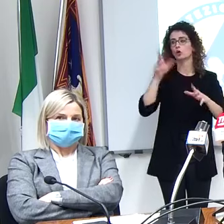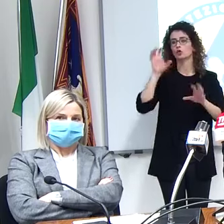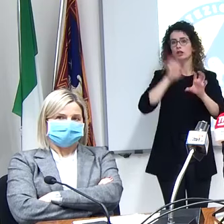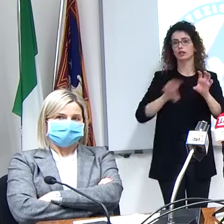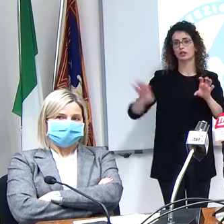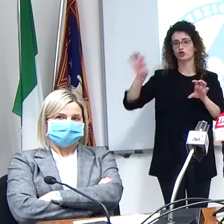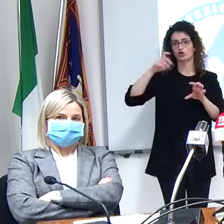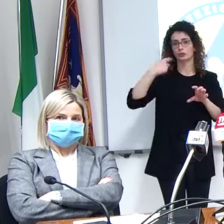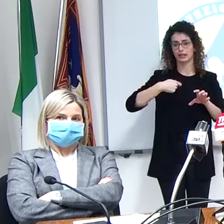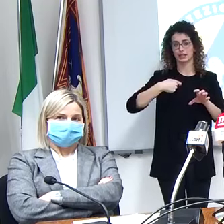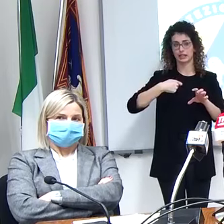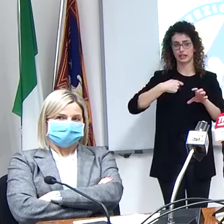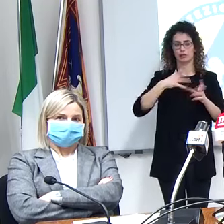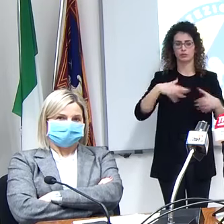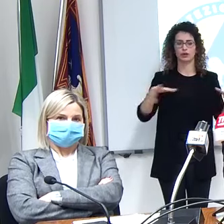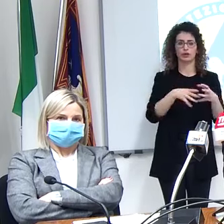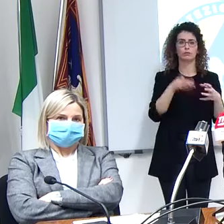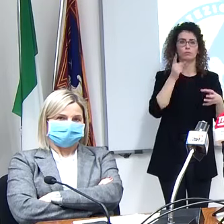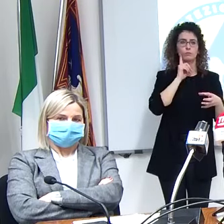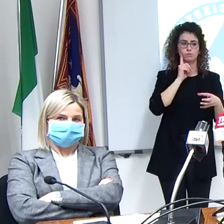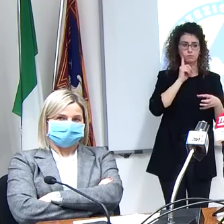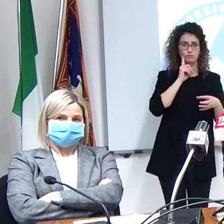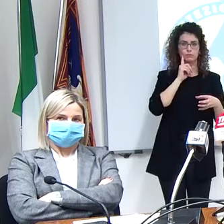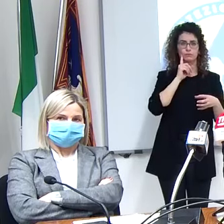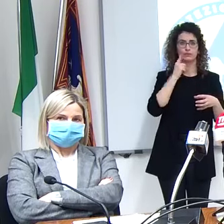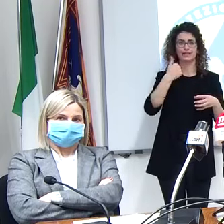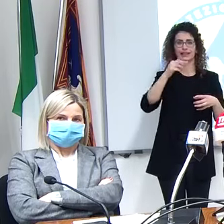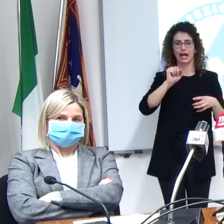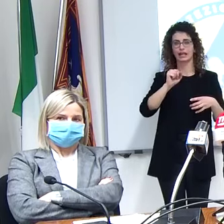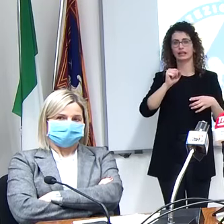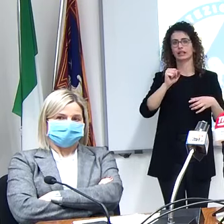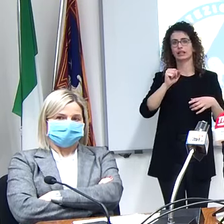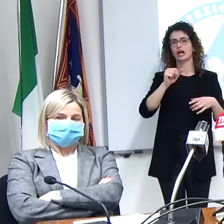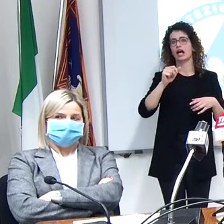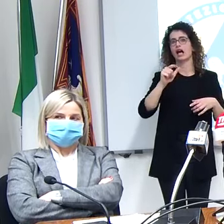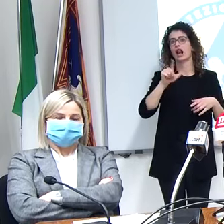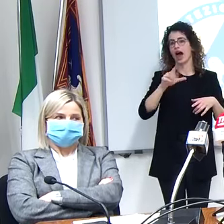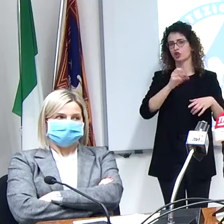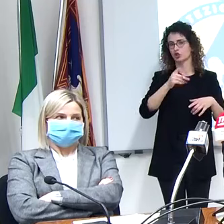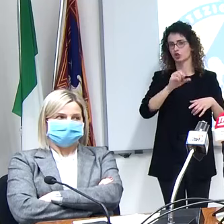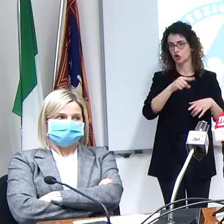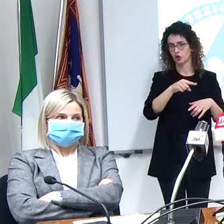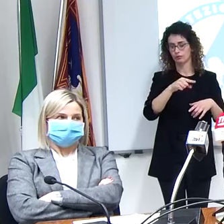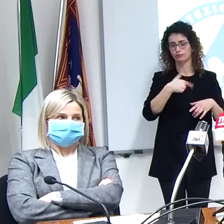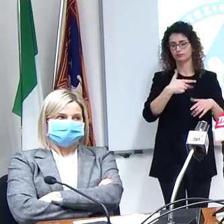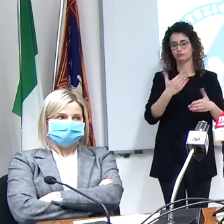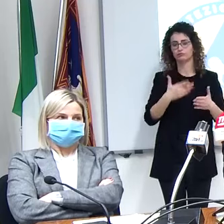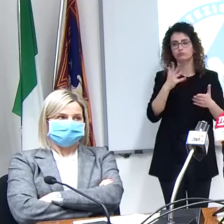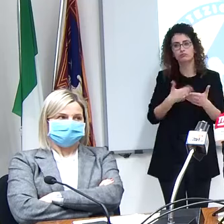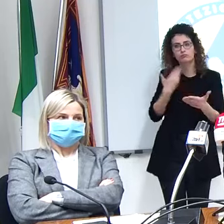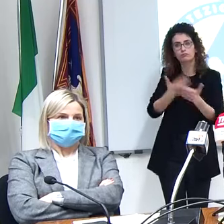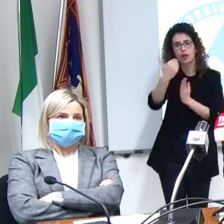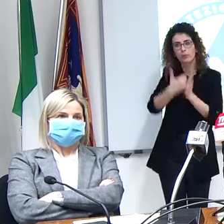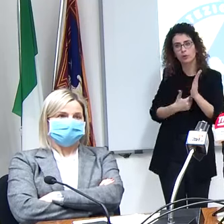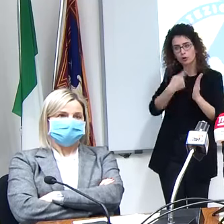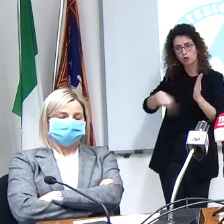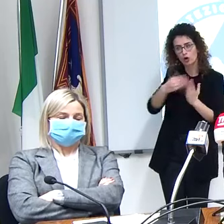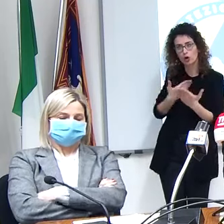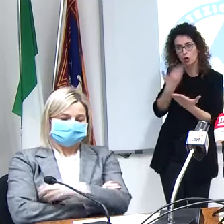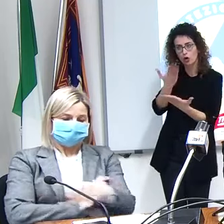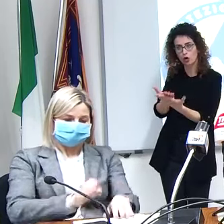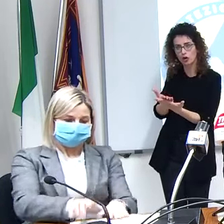che è lo stesso gruppo che ha fatto il ricorso al Tar del Lazio il proprio protocollo chiedendo di